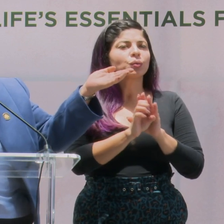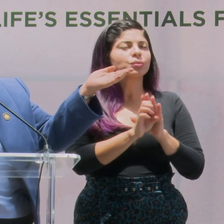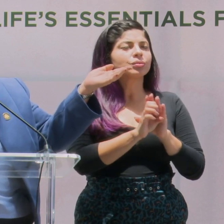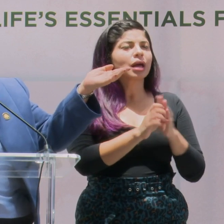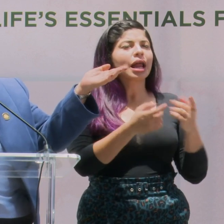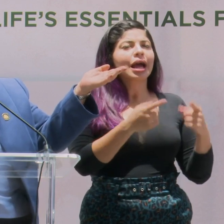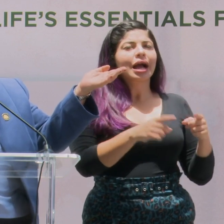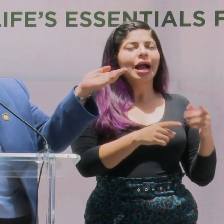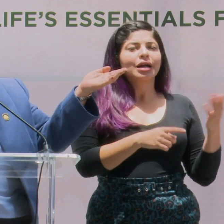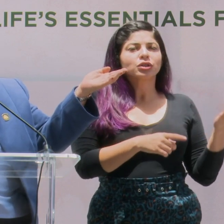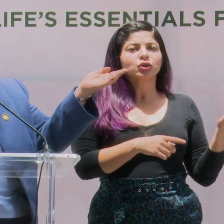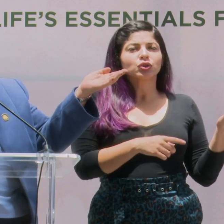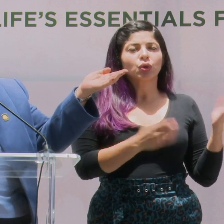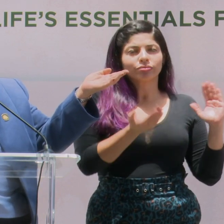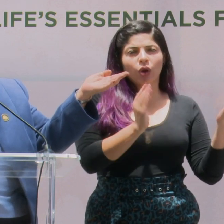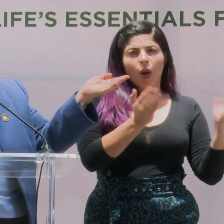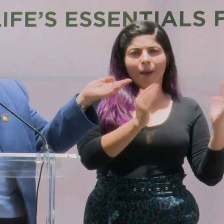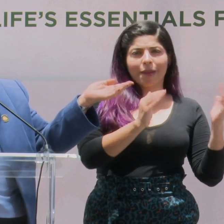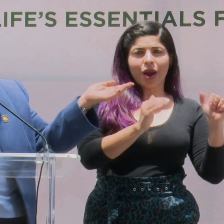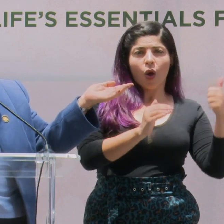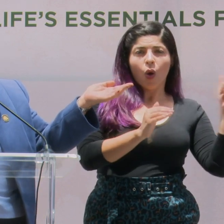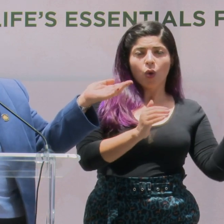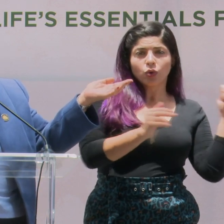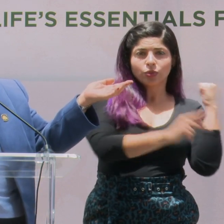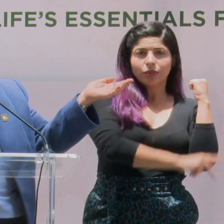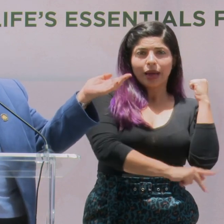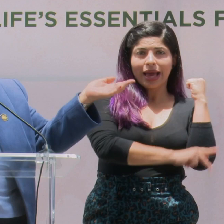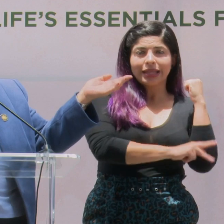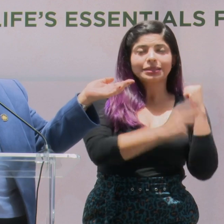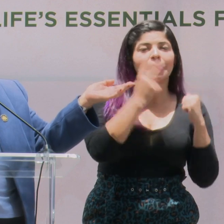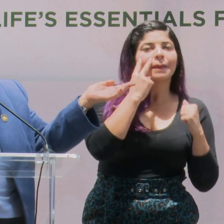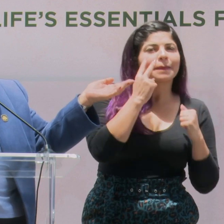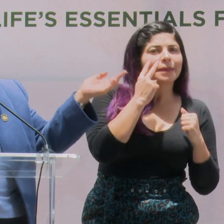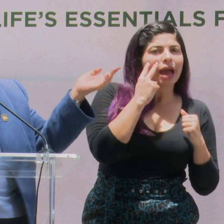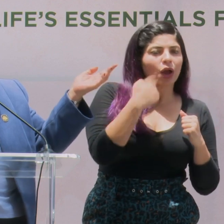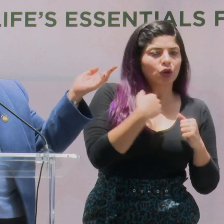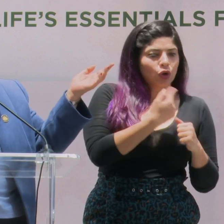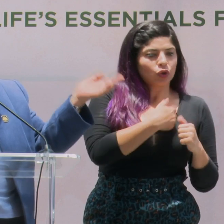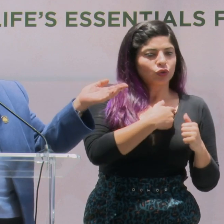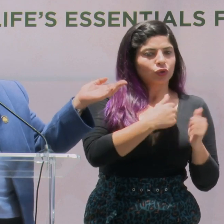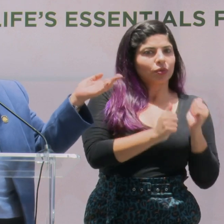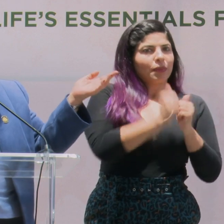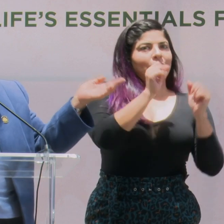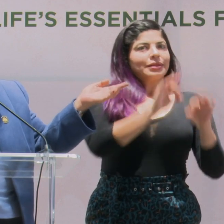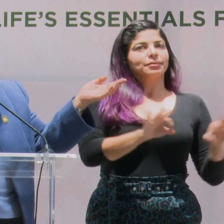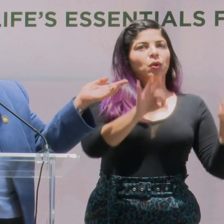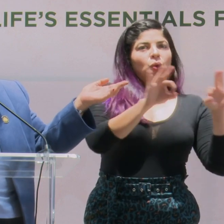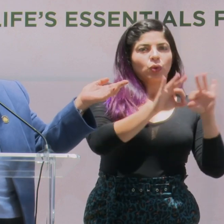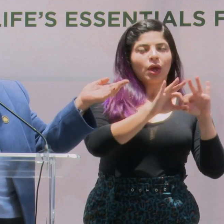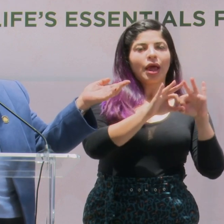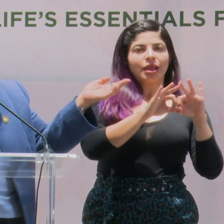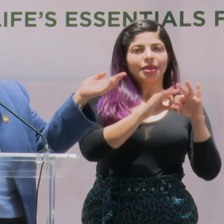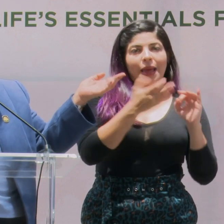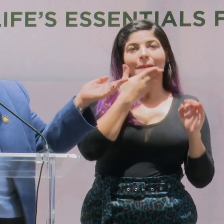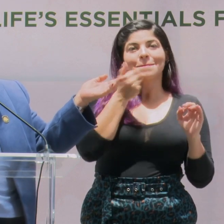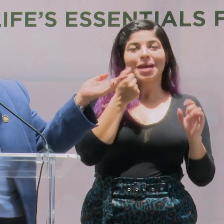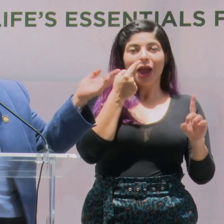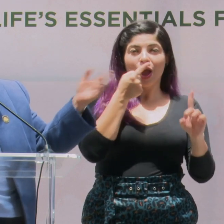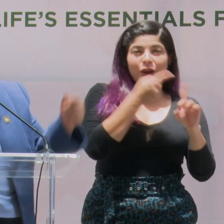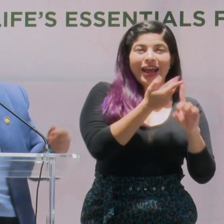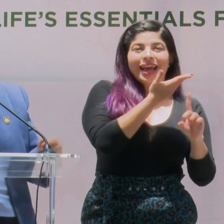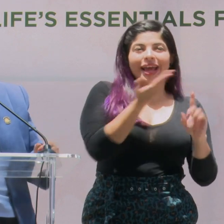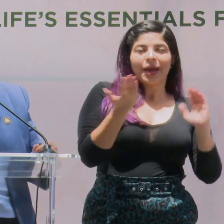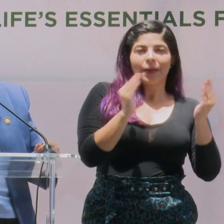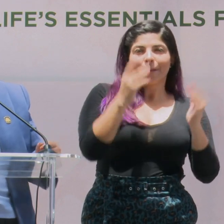caso de, comparado con otros destinos, vean que somos más importantes en mejores prospectos que